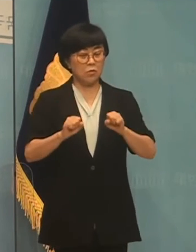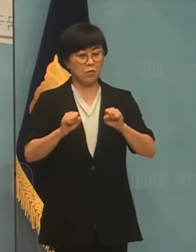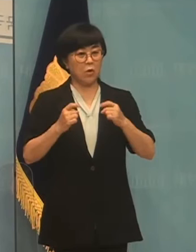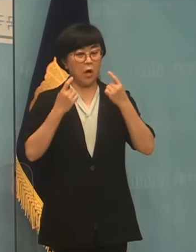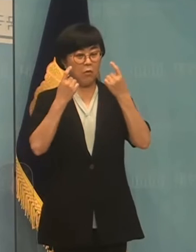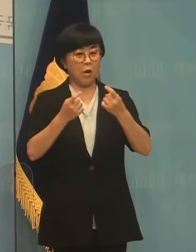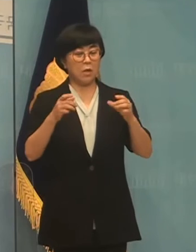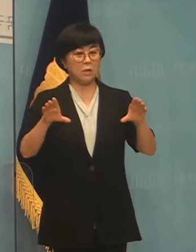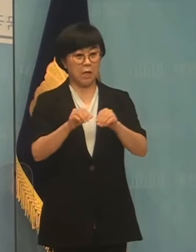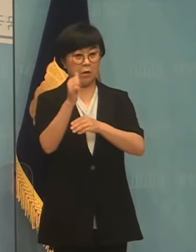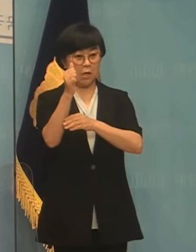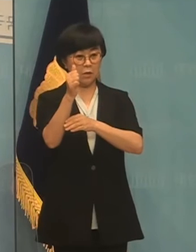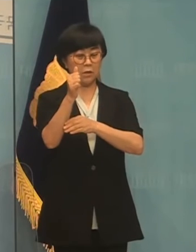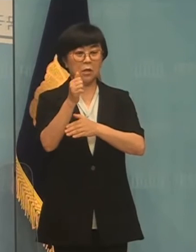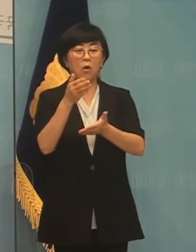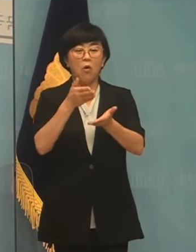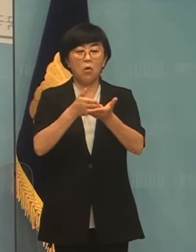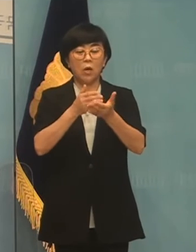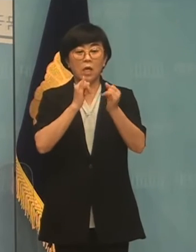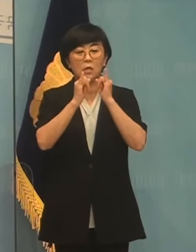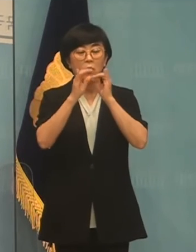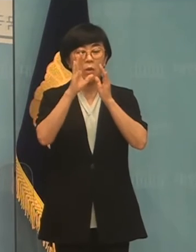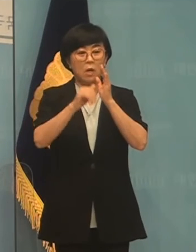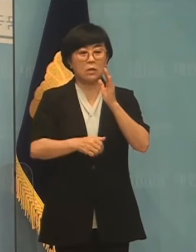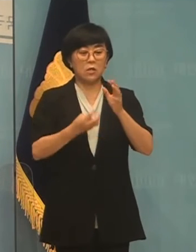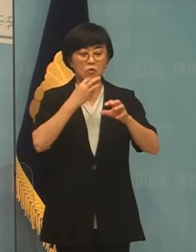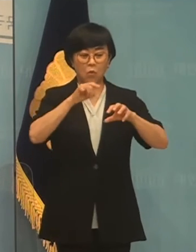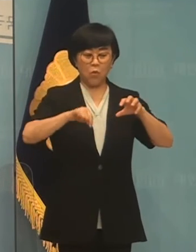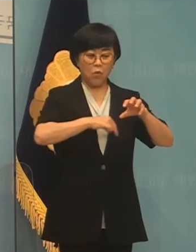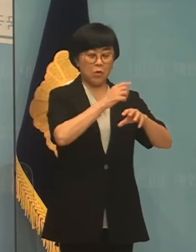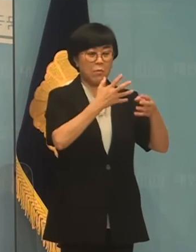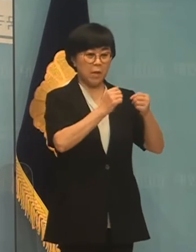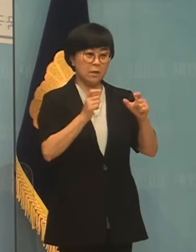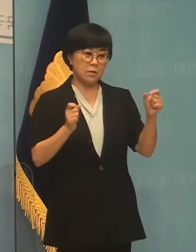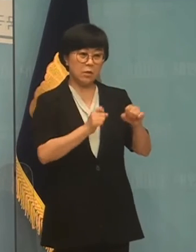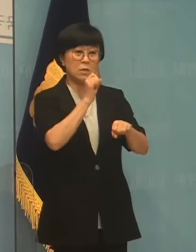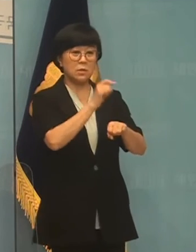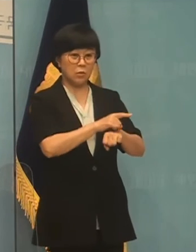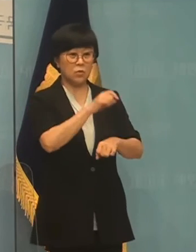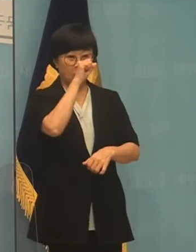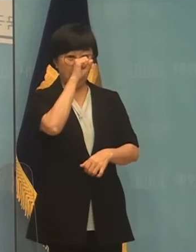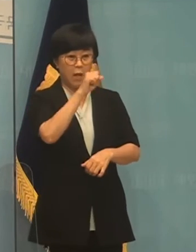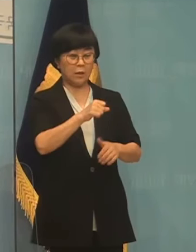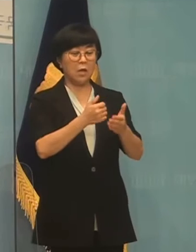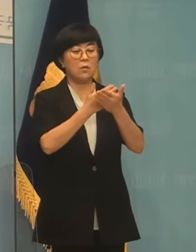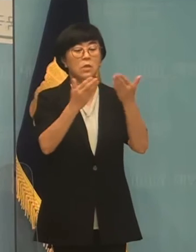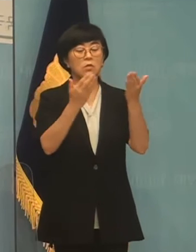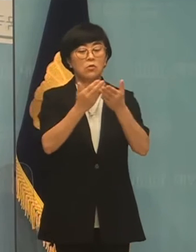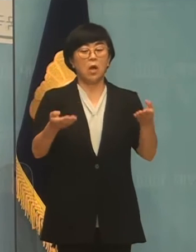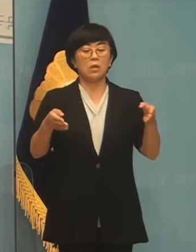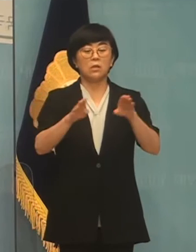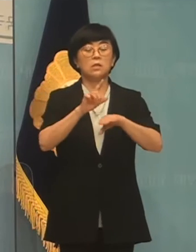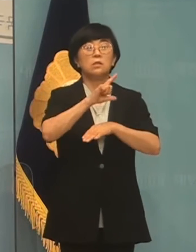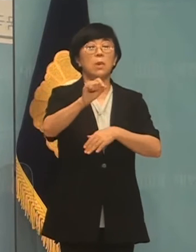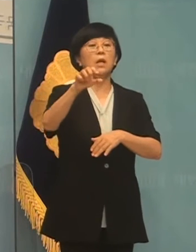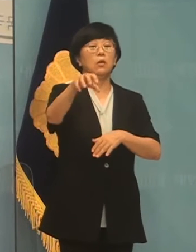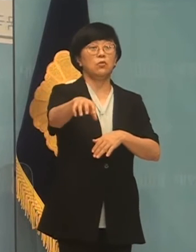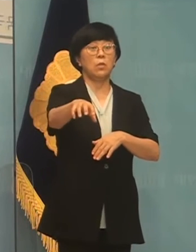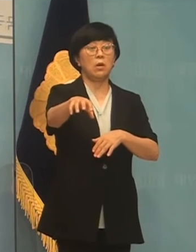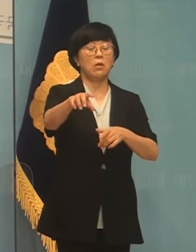언론가의 인체부에서 수도권을 많이 볼 수 있는 접근성이 있는데 미술관을 지방에 둘 경우